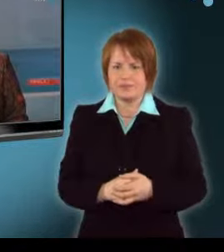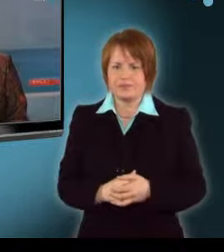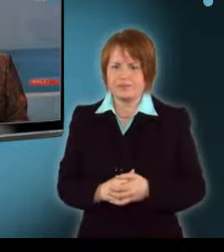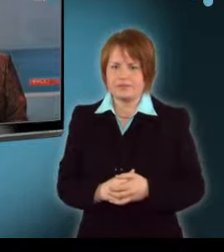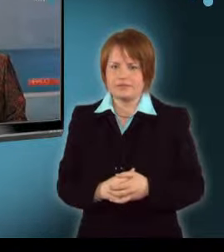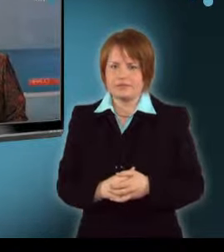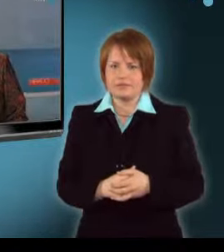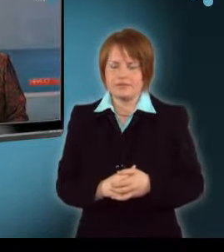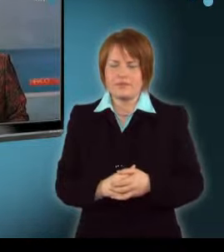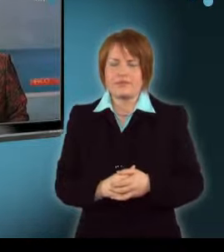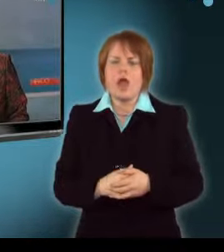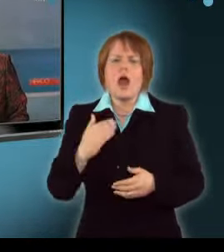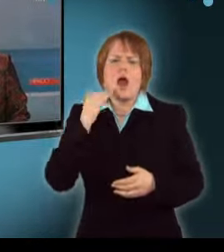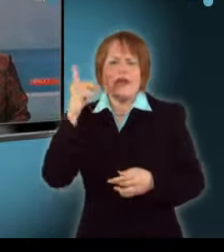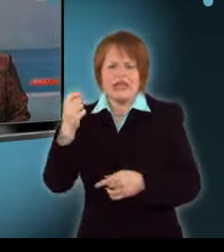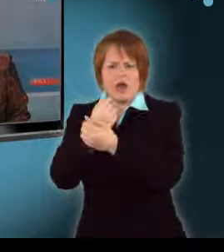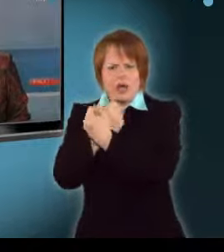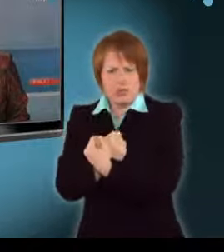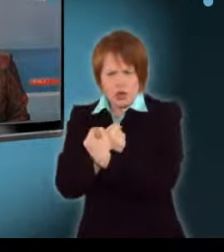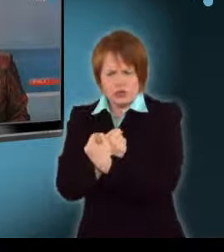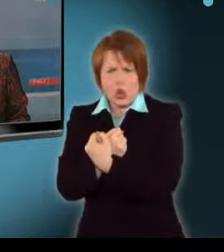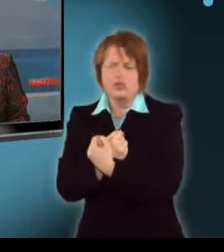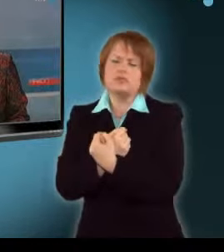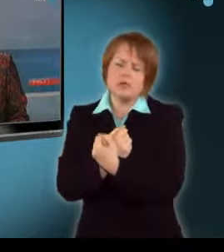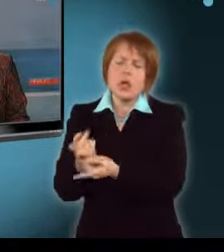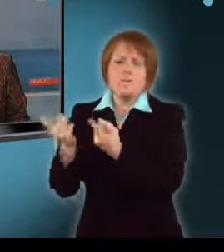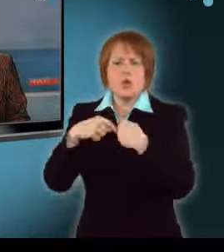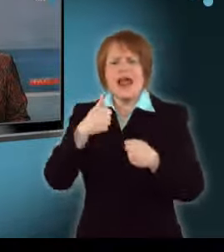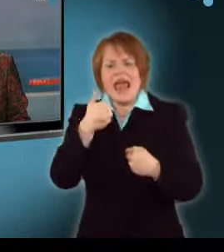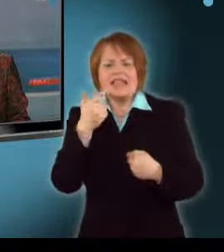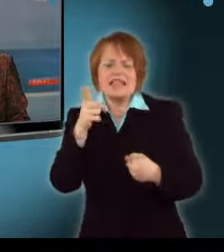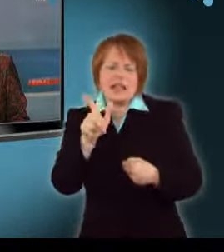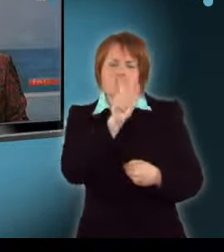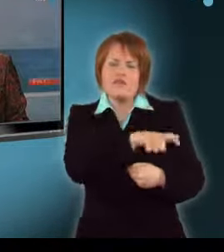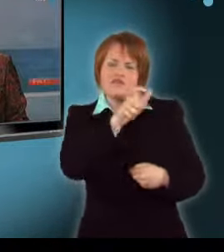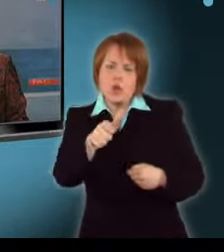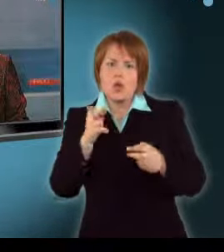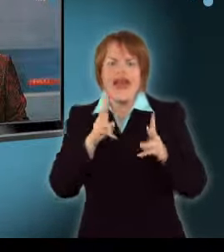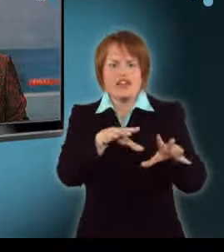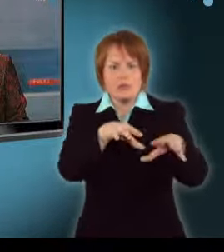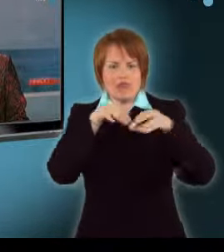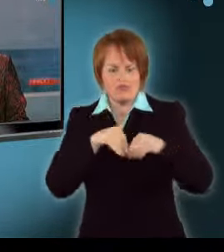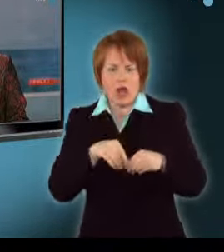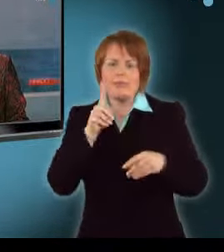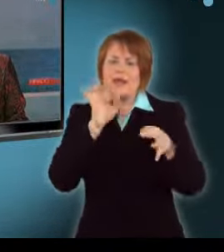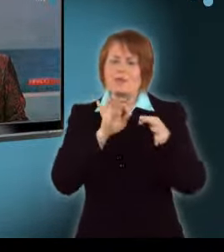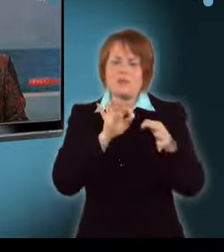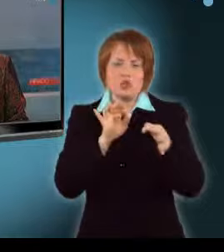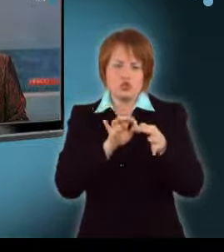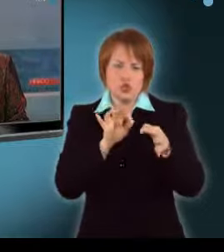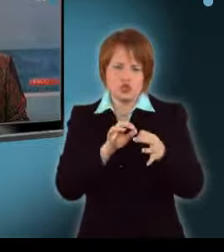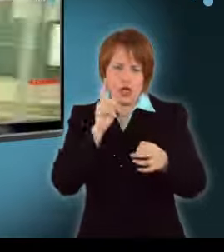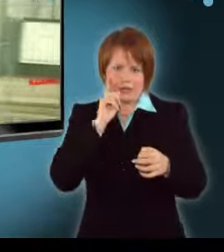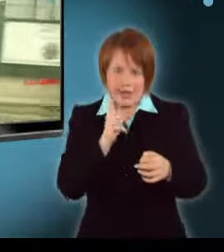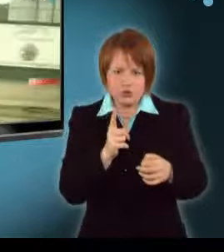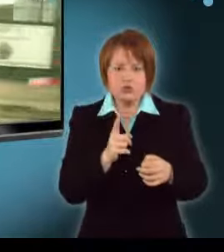Egy-két egykori Guantanamo-i foglyot fogadhat be Magyarország, de erről még nem született döntés közölte a külügyminisztérium. A